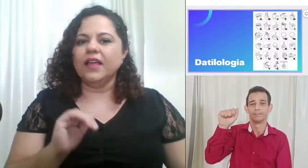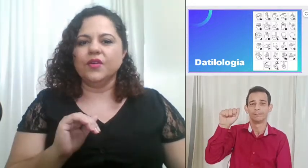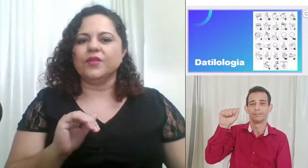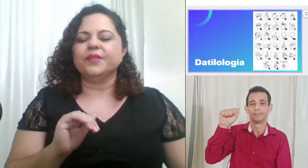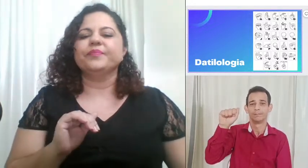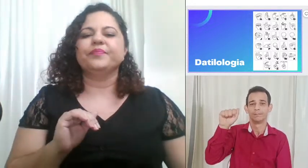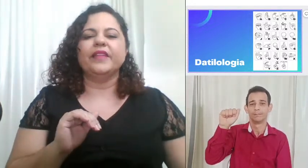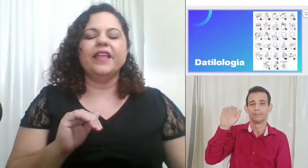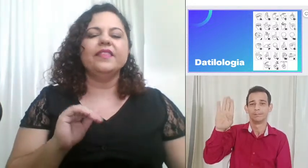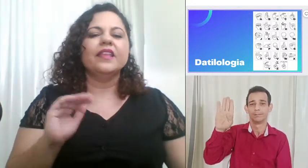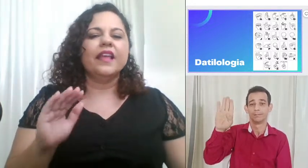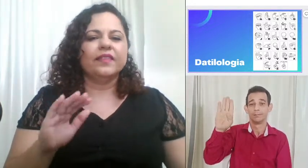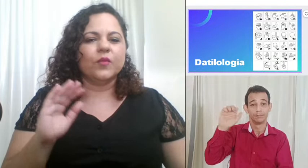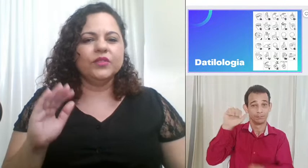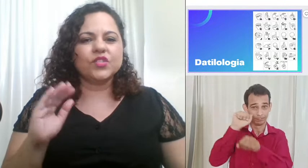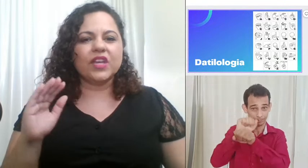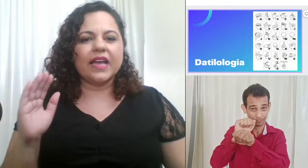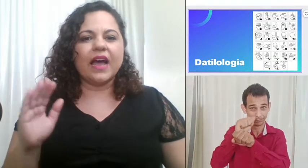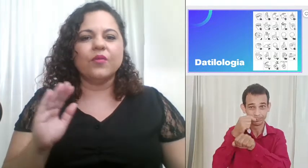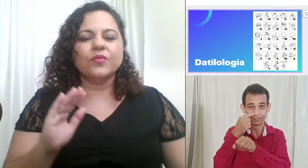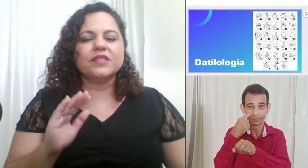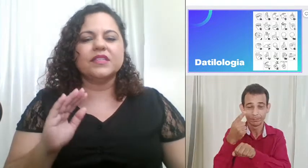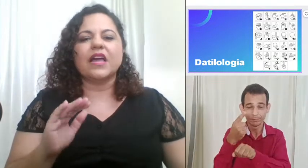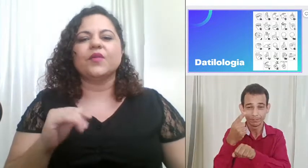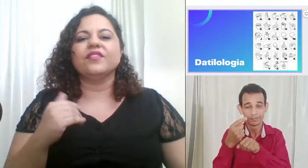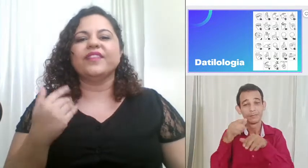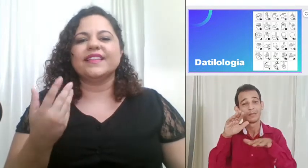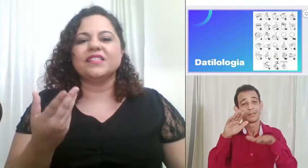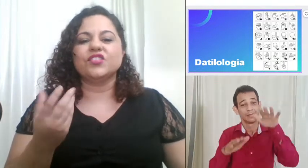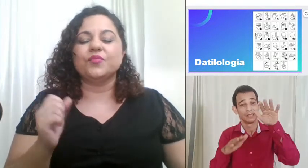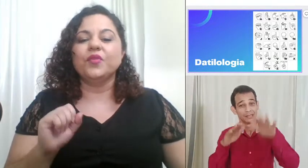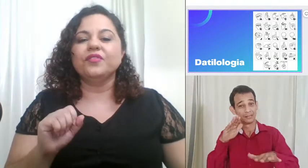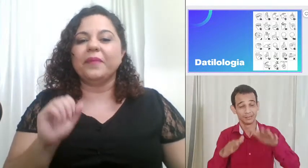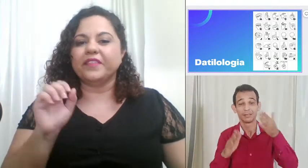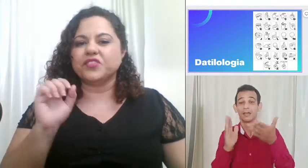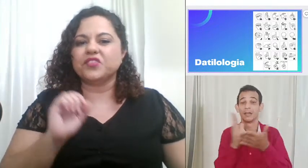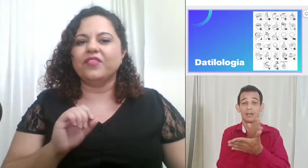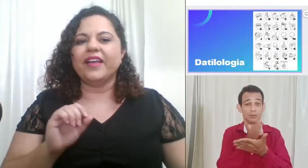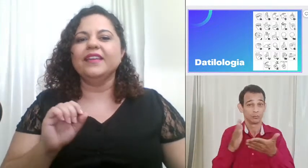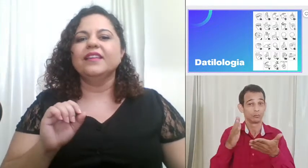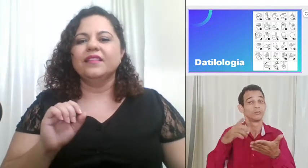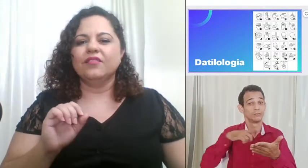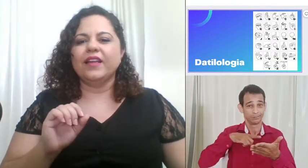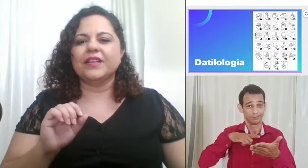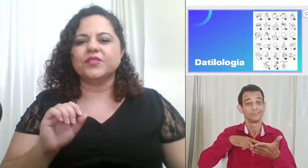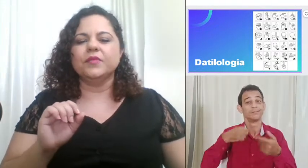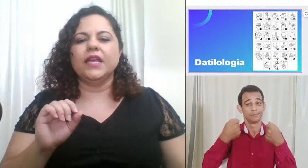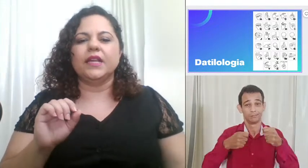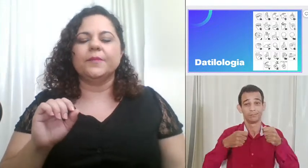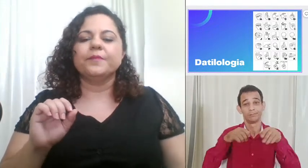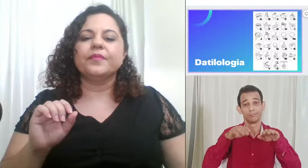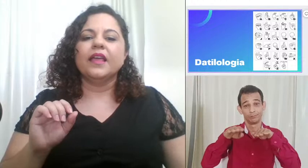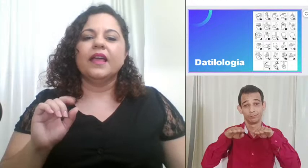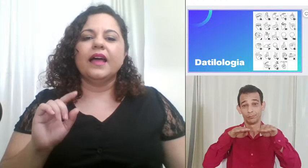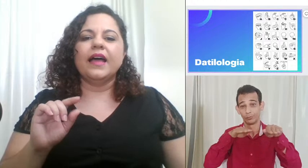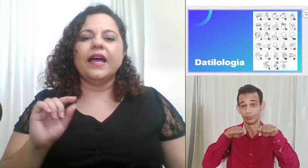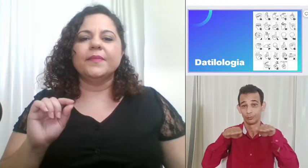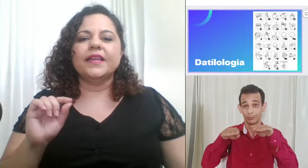agora né quando chegar algum sinal que vai exigir movimento a gente vai falar sobre ele A B